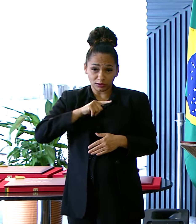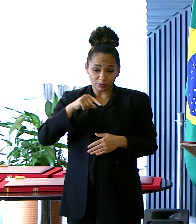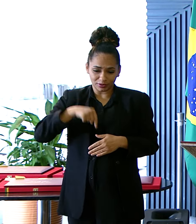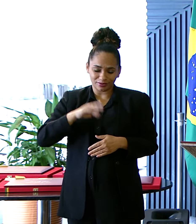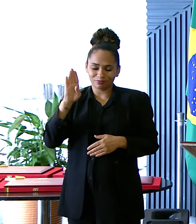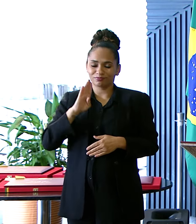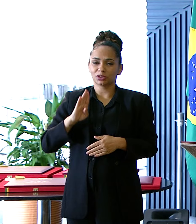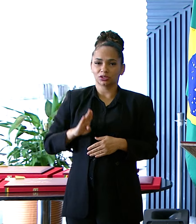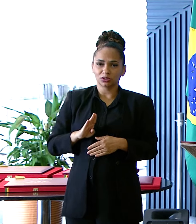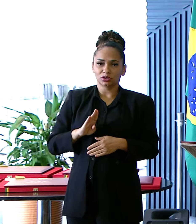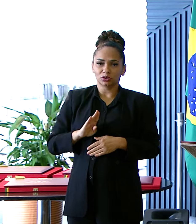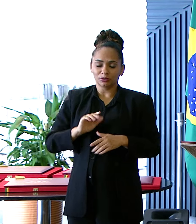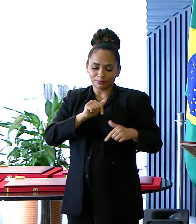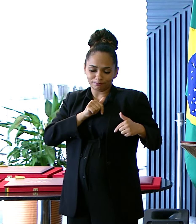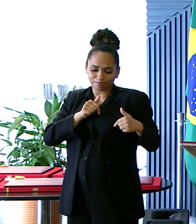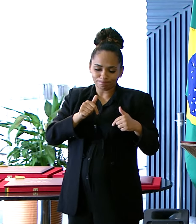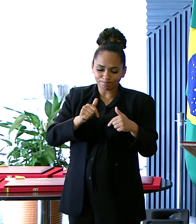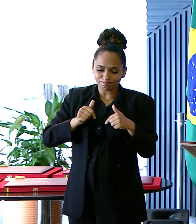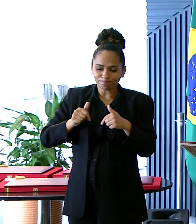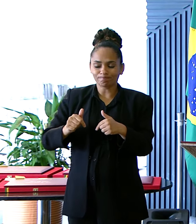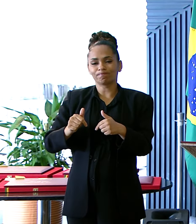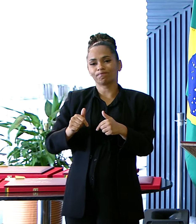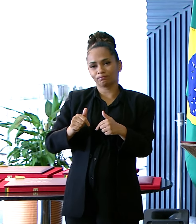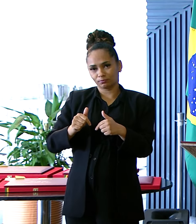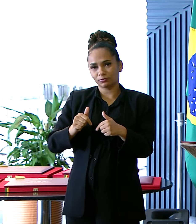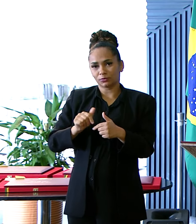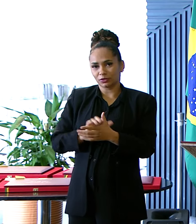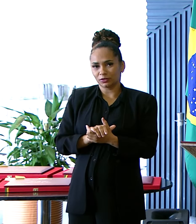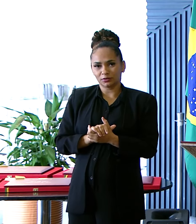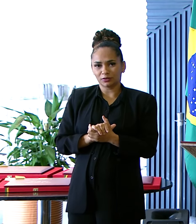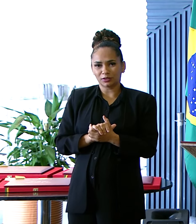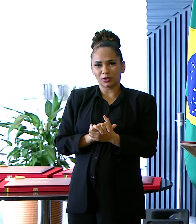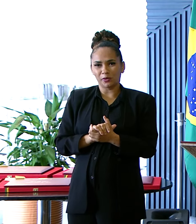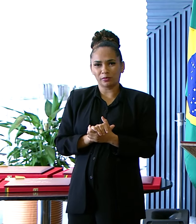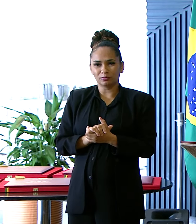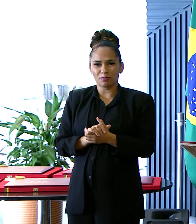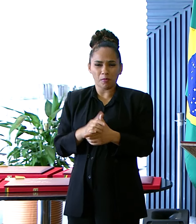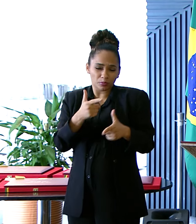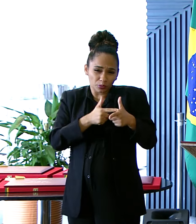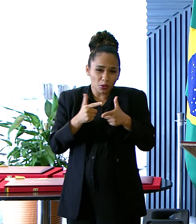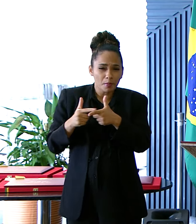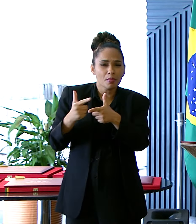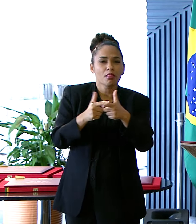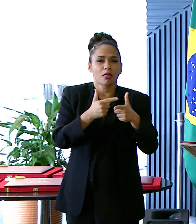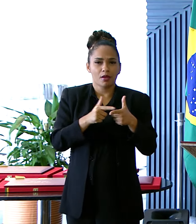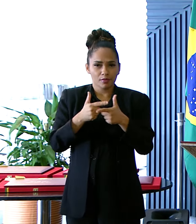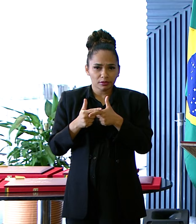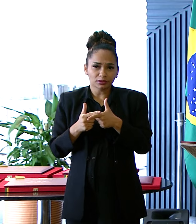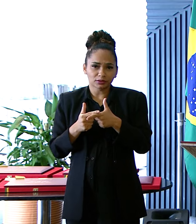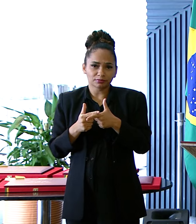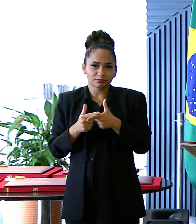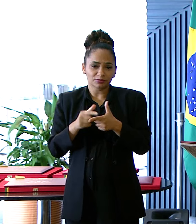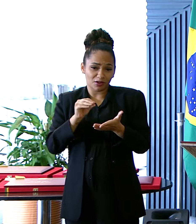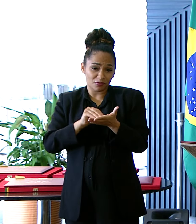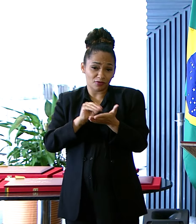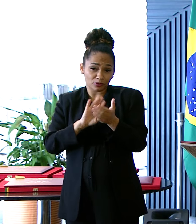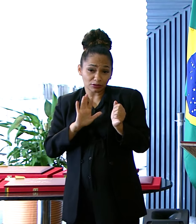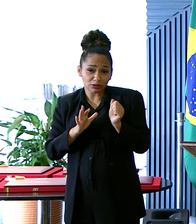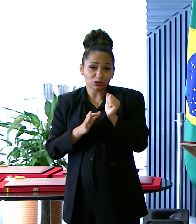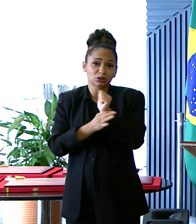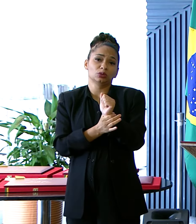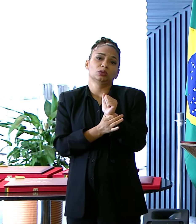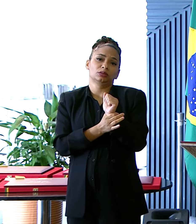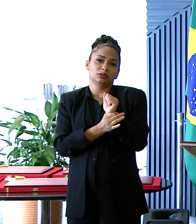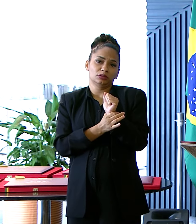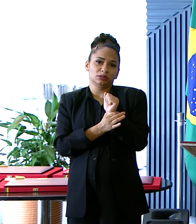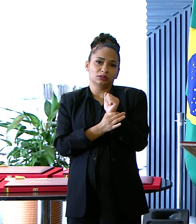Que enfrentam Condições Não adequadas E até mesmo A negligência Em